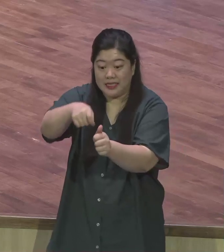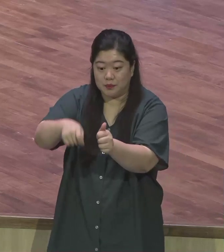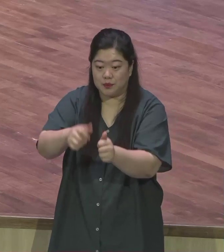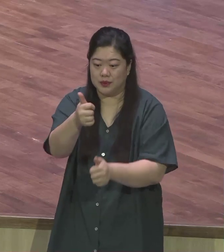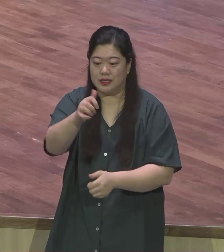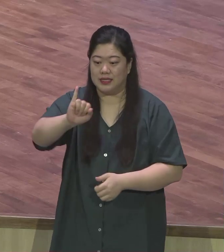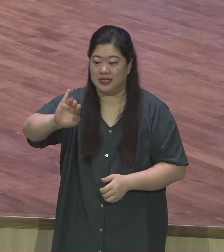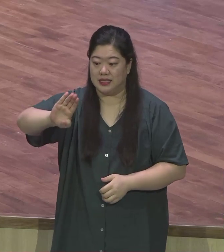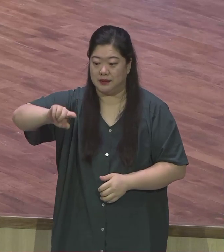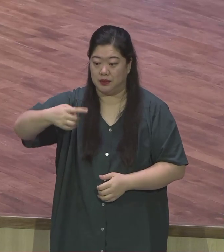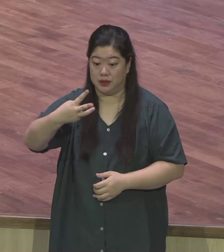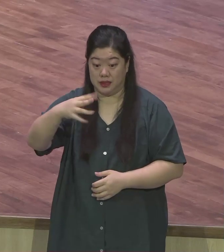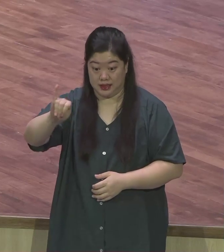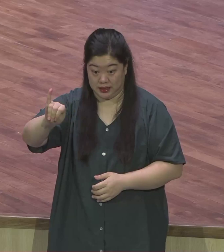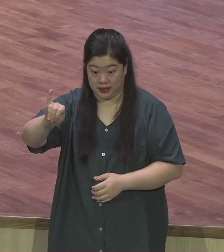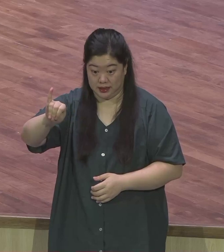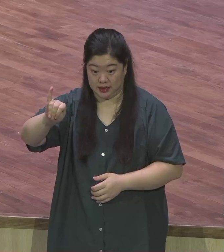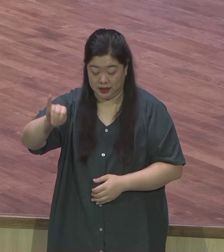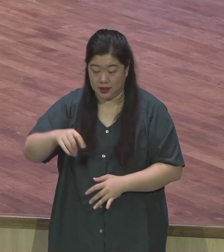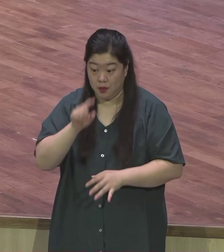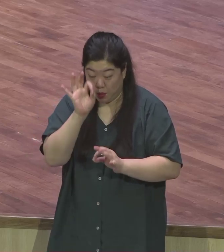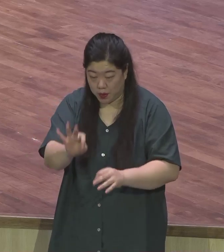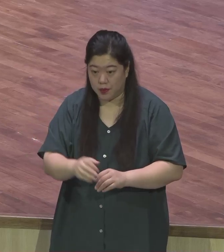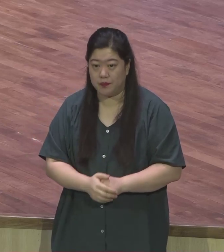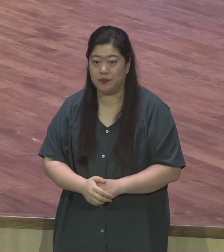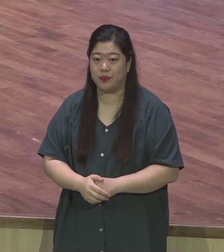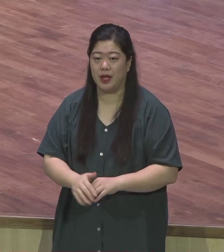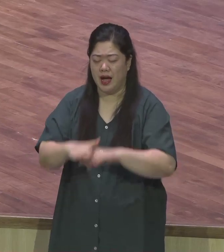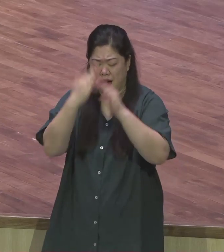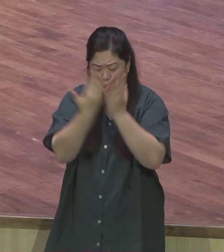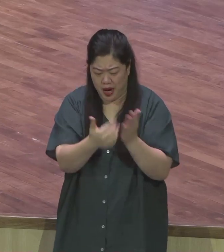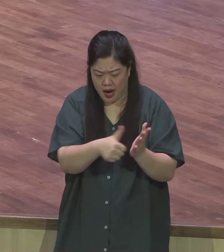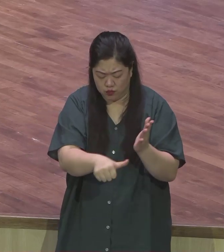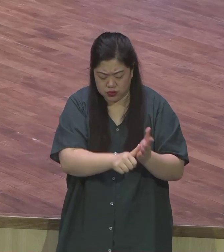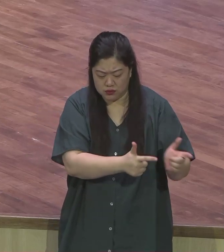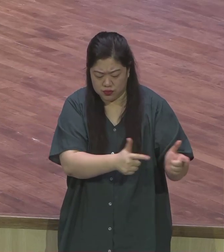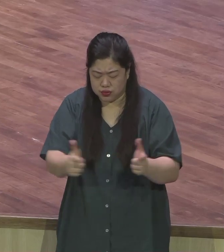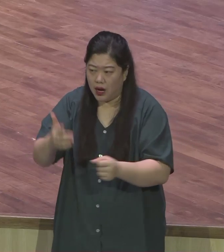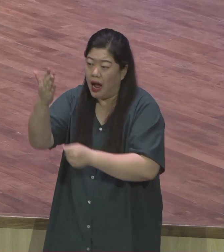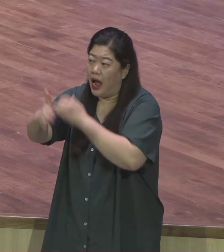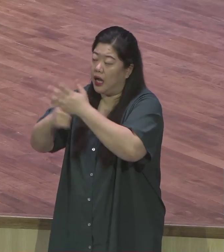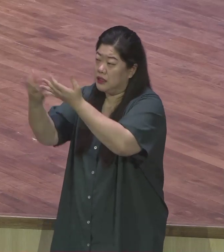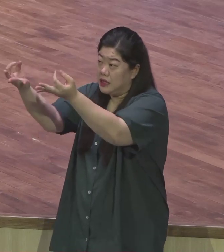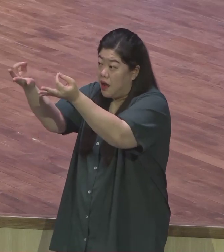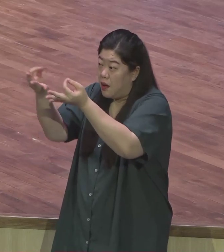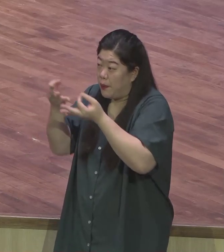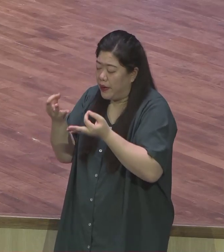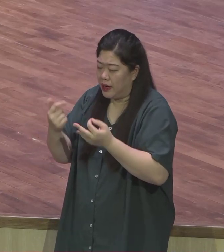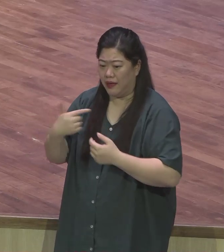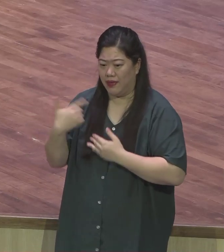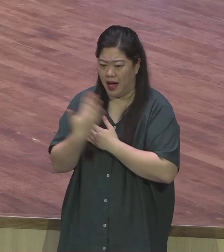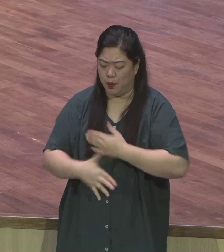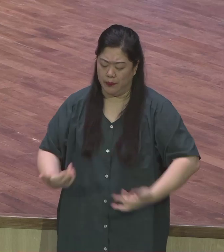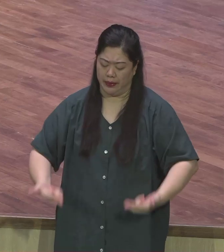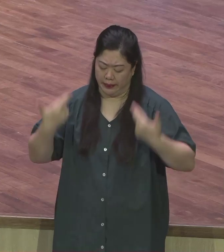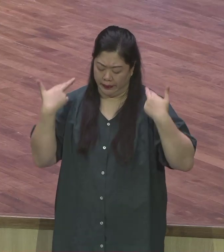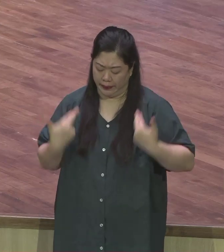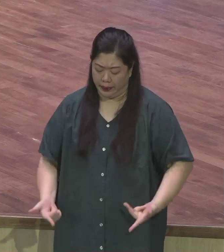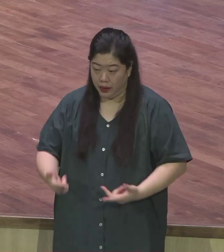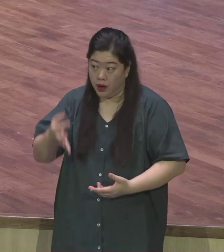보면 우리의 결산을 받으실 이의 눈앞에 만물이 벌거벗은 것 같이 다 드러난다 라고 말씀하고 있습니다